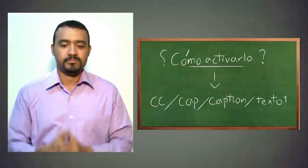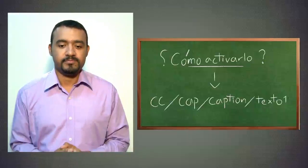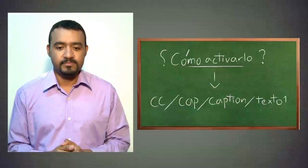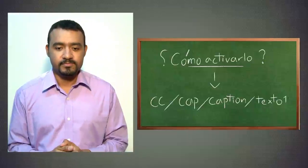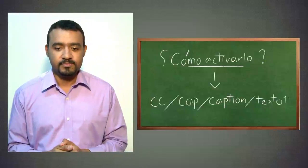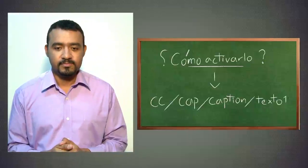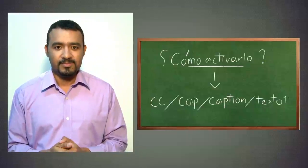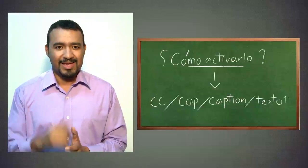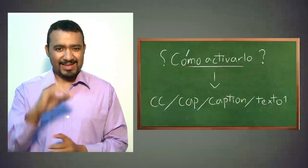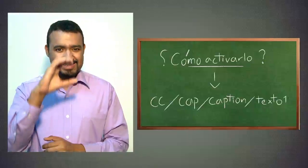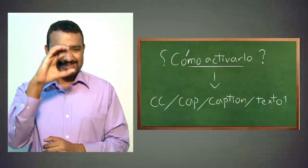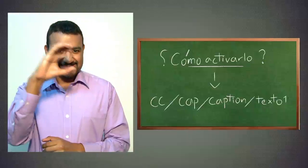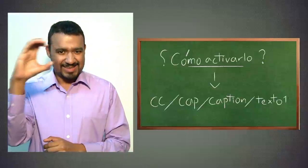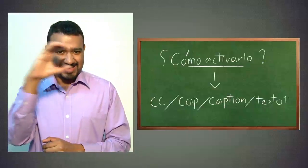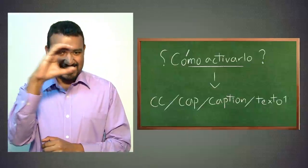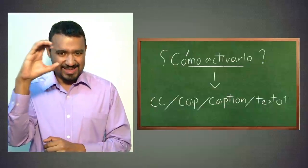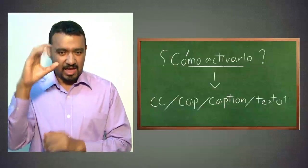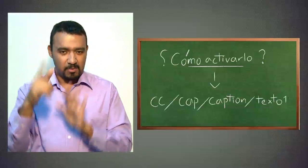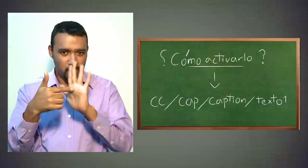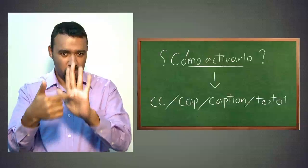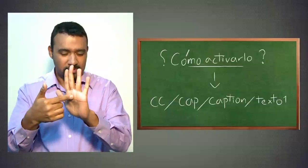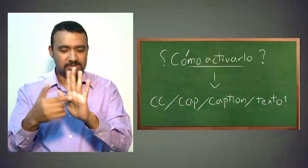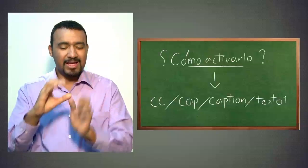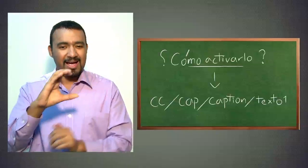CC Cap Caption Texto 1